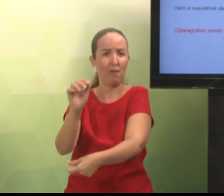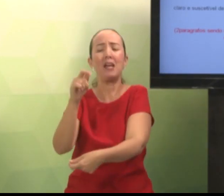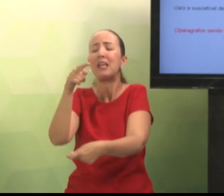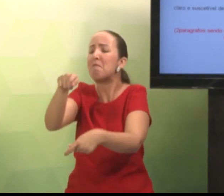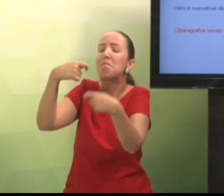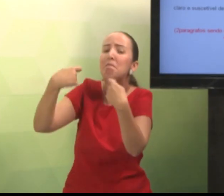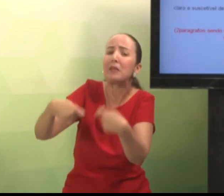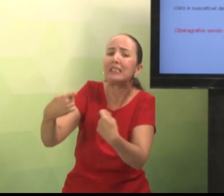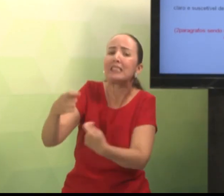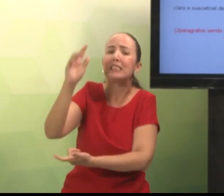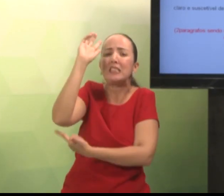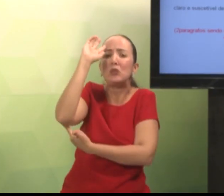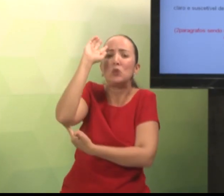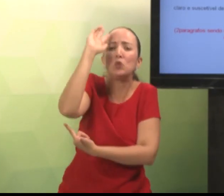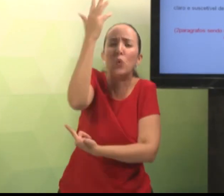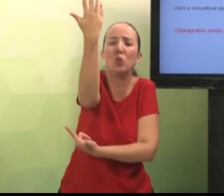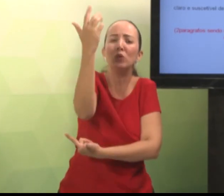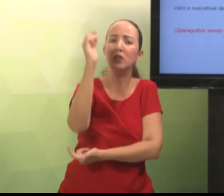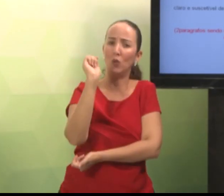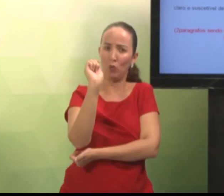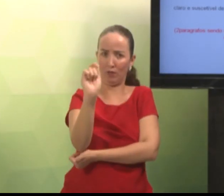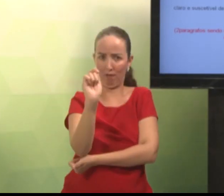problema. O que precisa ser resolvido?